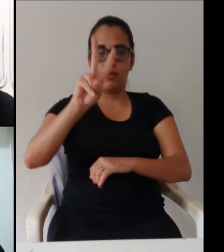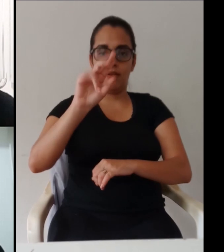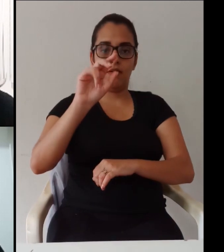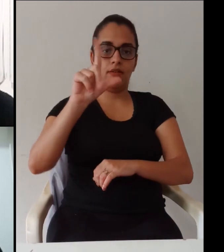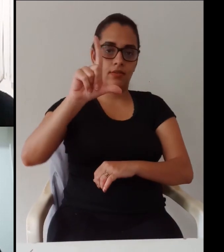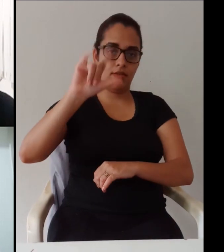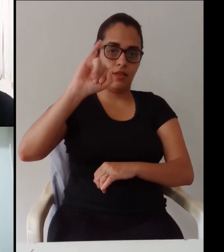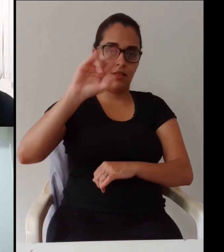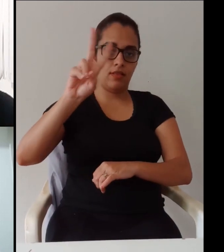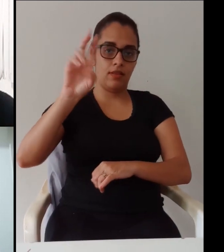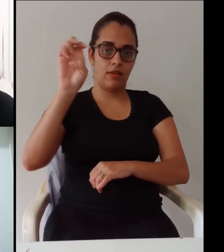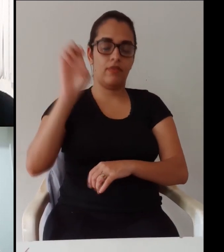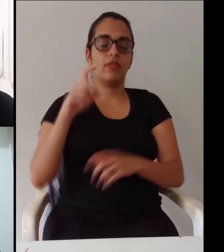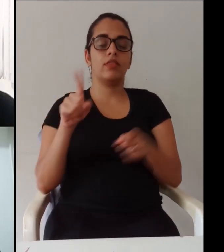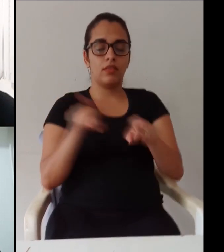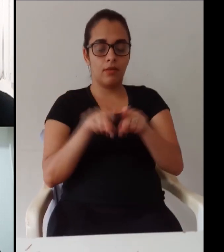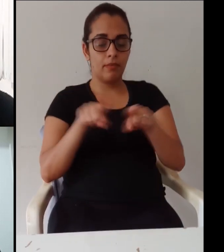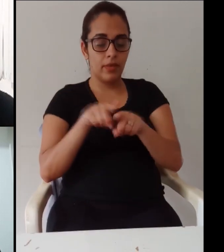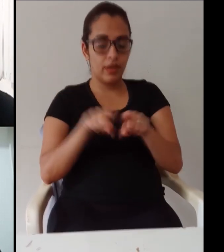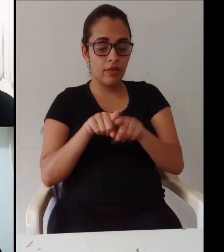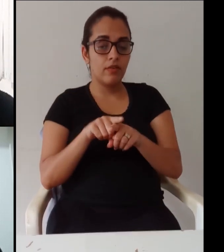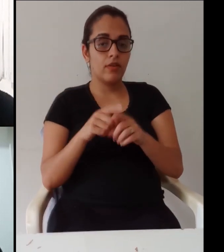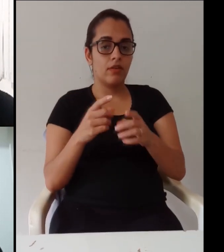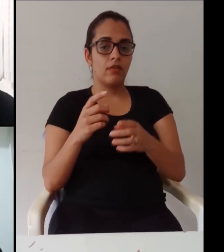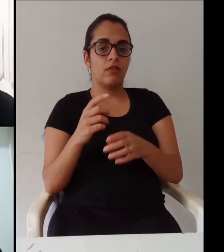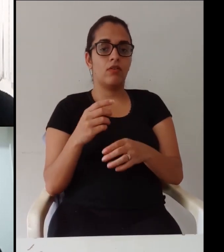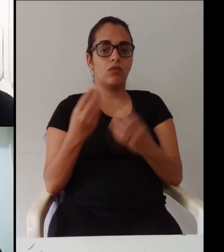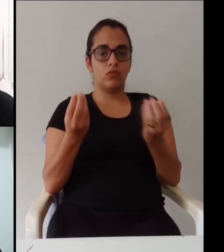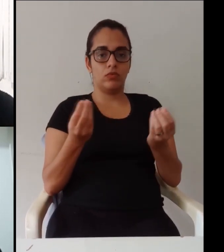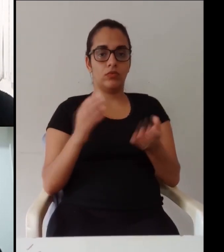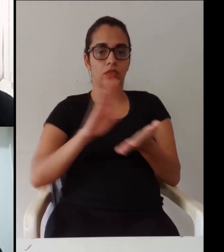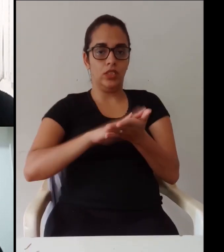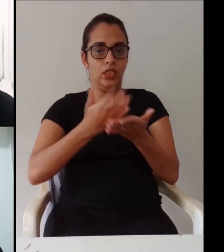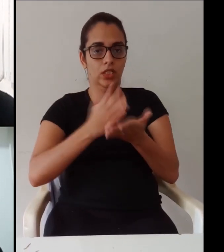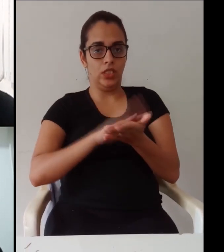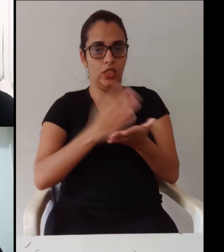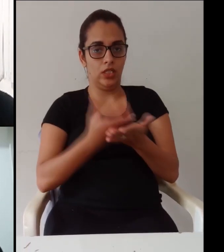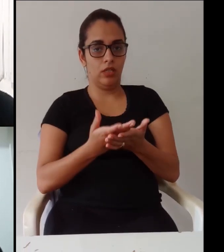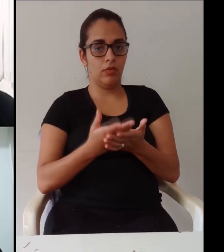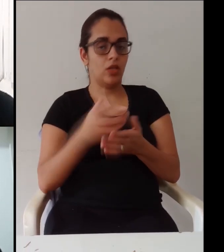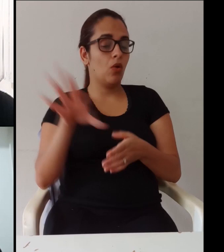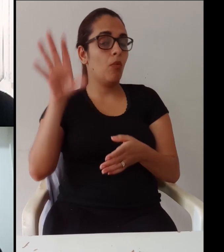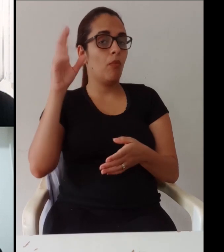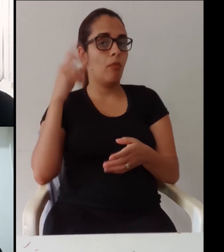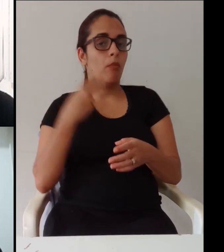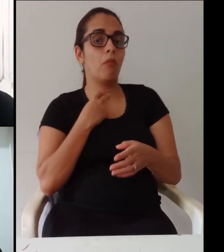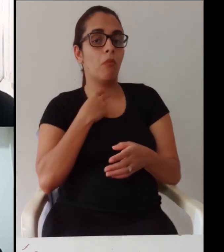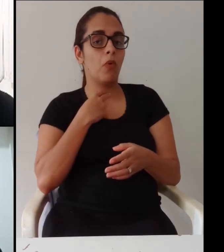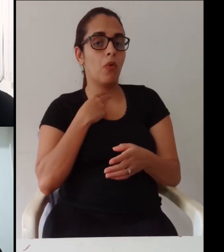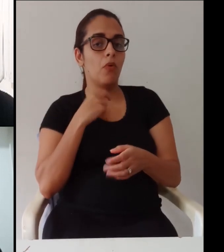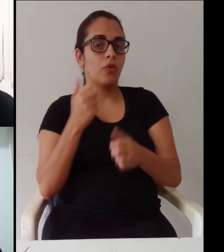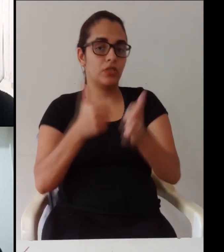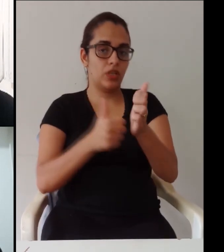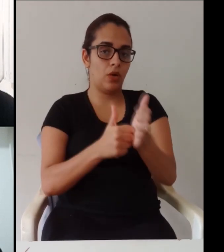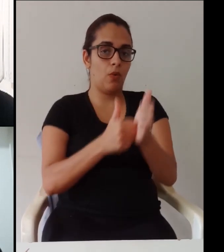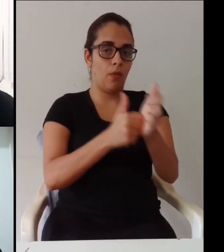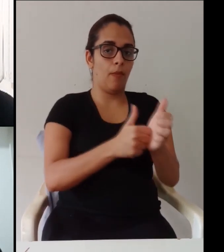só coloca lá qual é o dia qual é o horário grava essa live como a gente vai fazer com essa nós também vamos disponibilizar ela